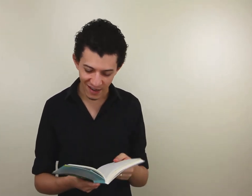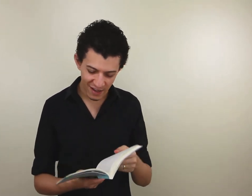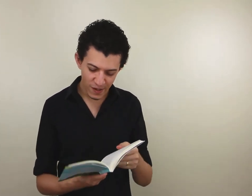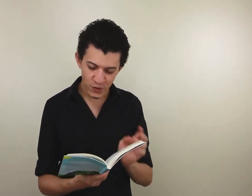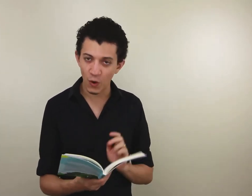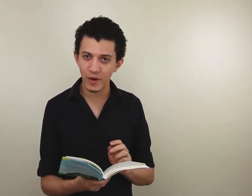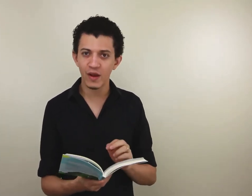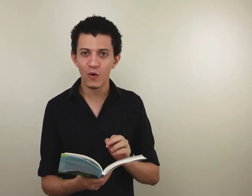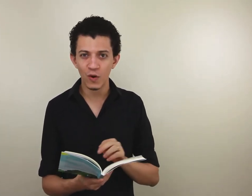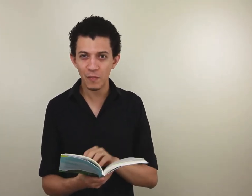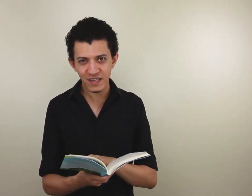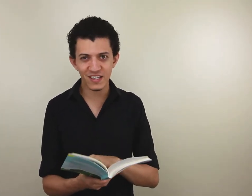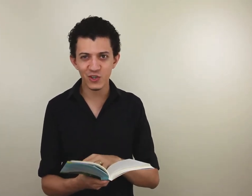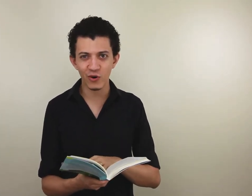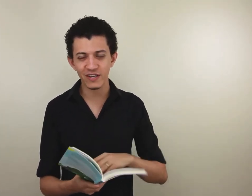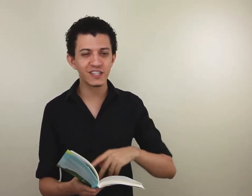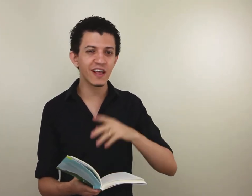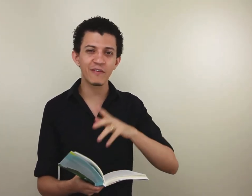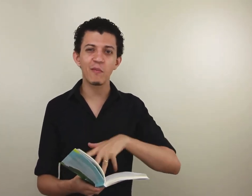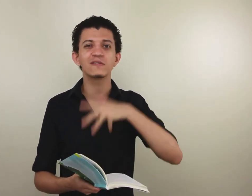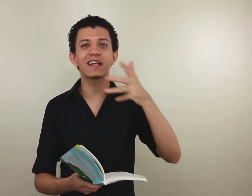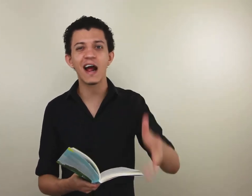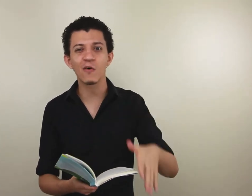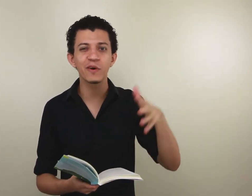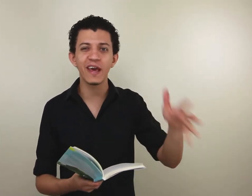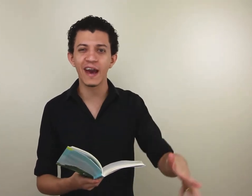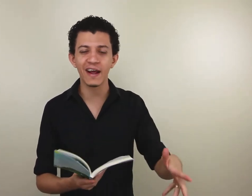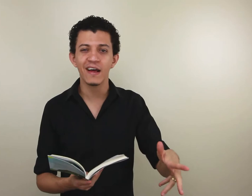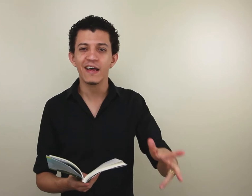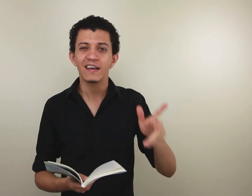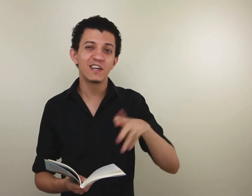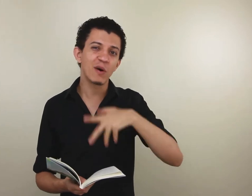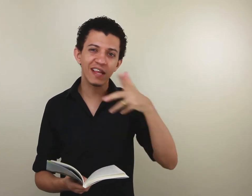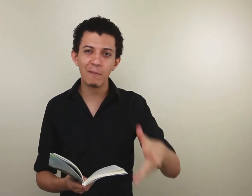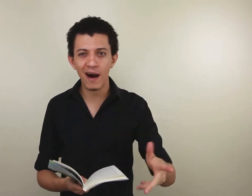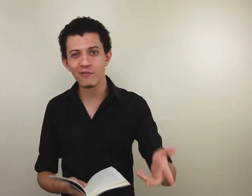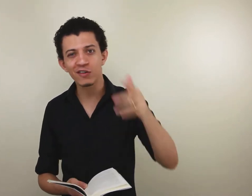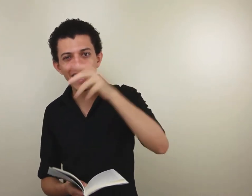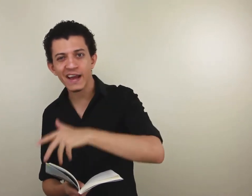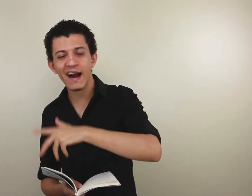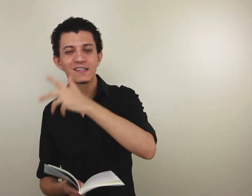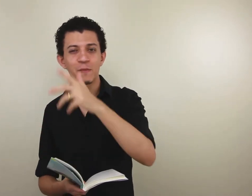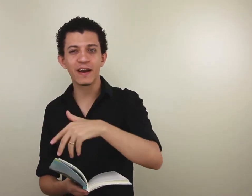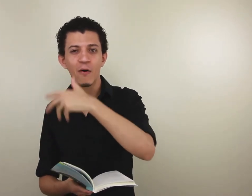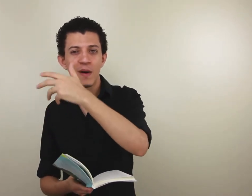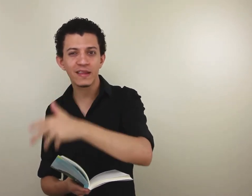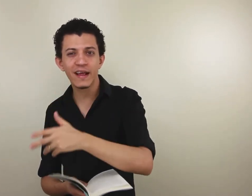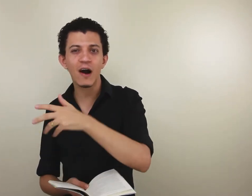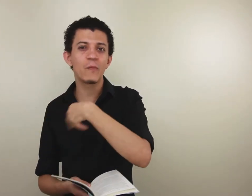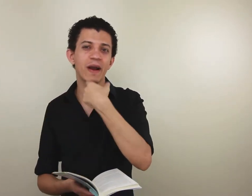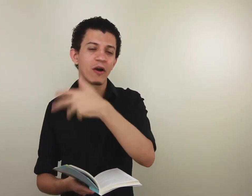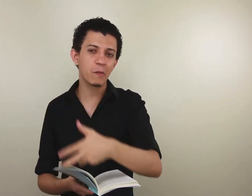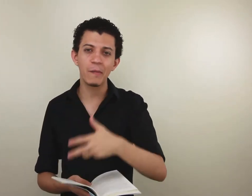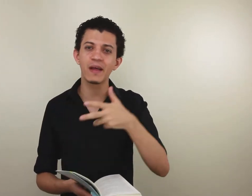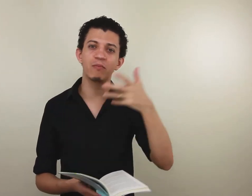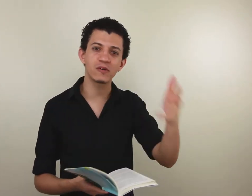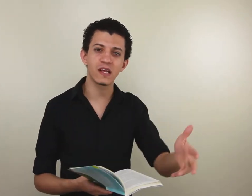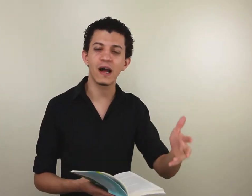sobre o Libras em Jogo. E a gente teve que mostrar como que era. Tinha o maior trabalho de voltar em casa, pegar o material, pegar o equipamento, mostrar.